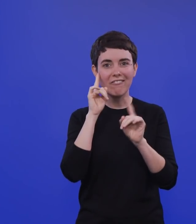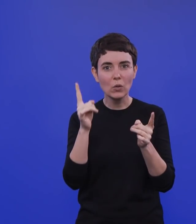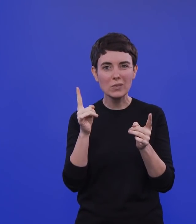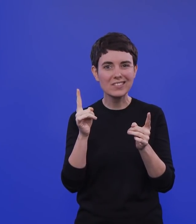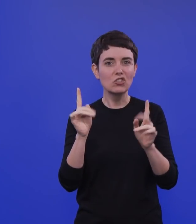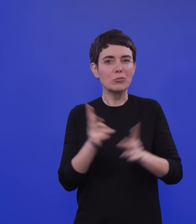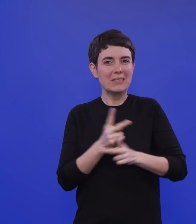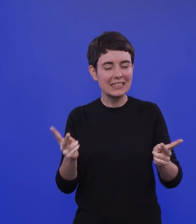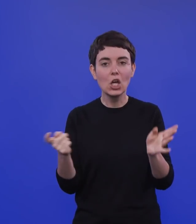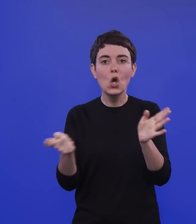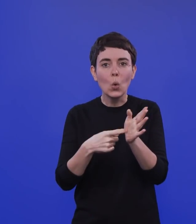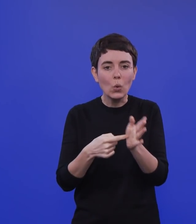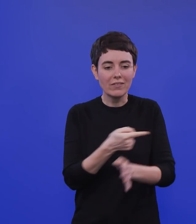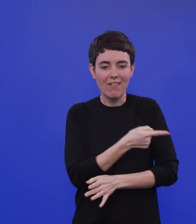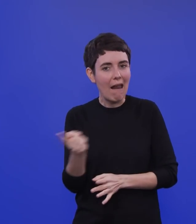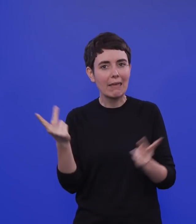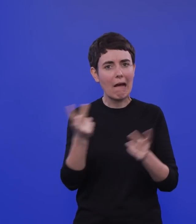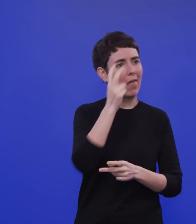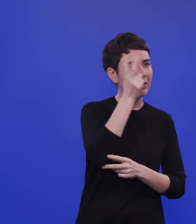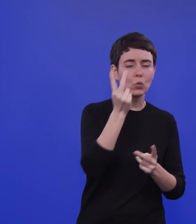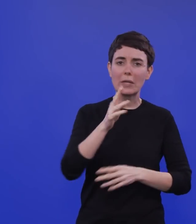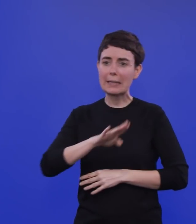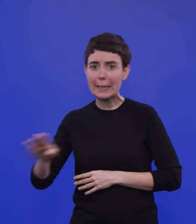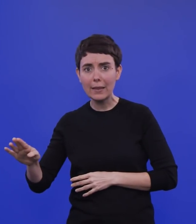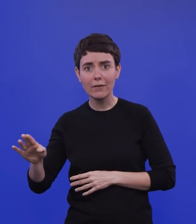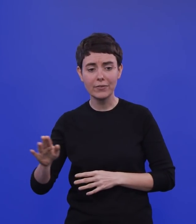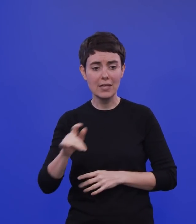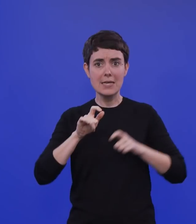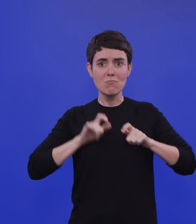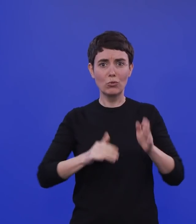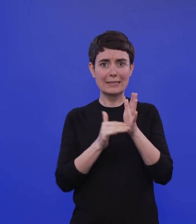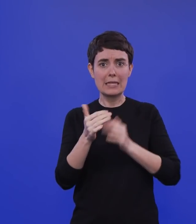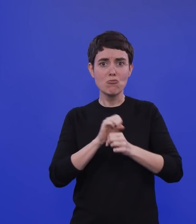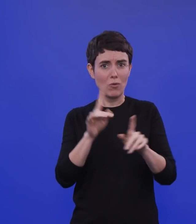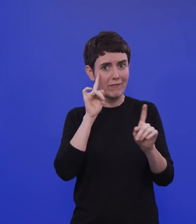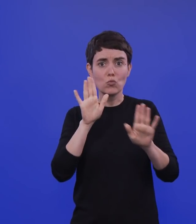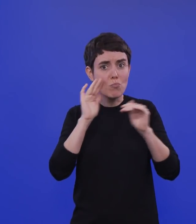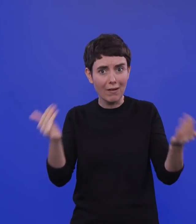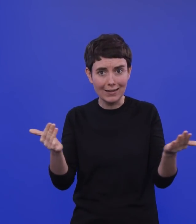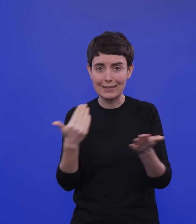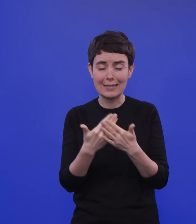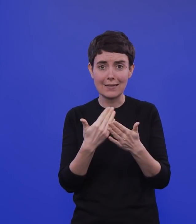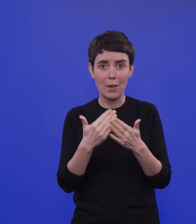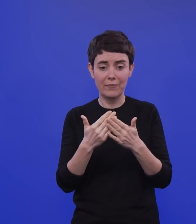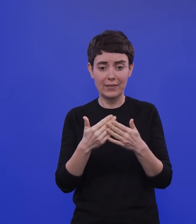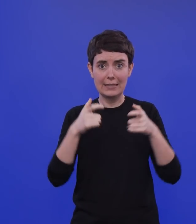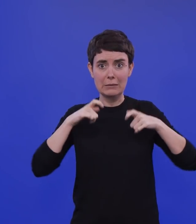naiv da reingehen. Richtig, so sieht es aus. Also es sieht sogar ein bisschen so aus, dass ja die Erwachsenen